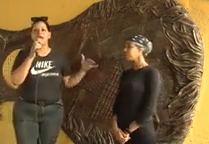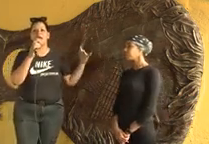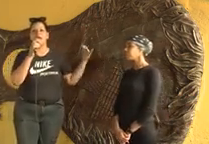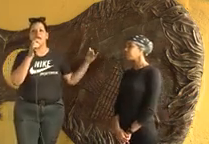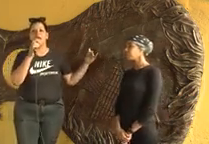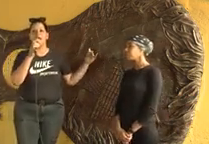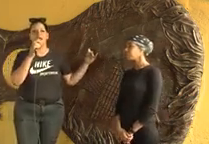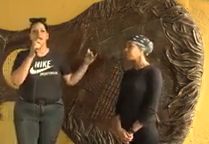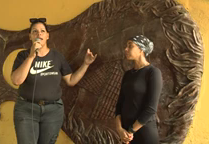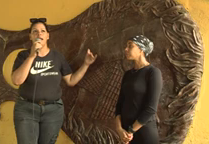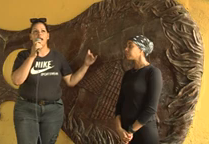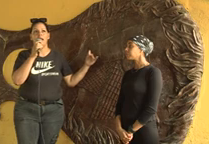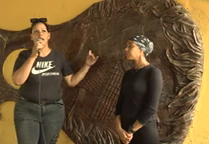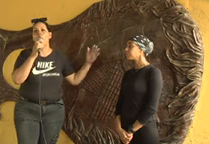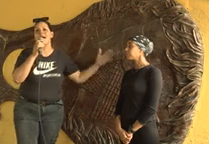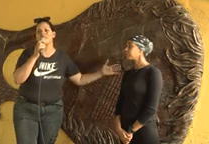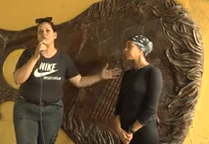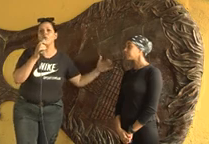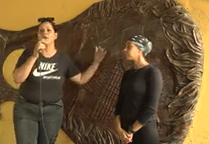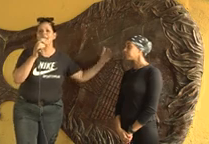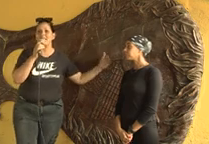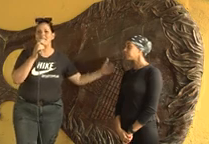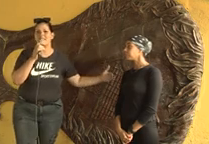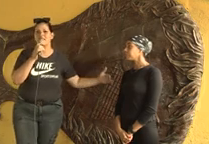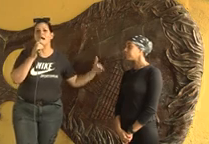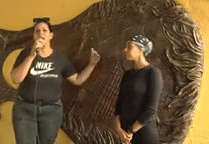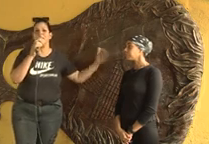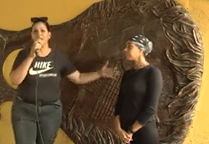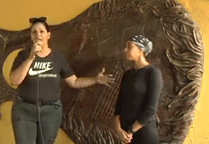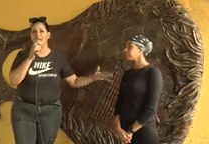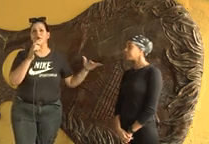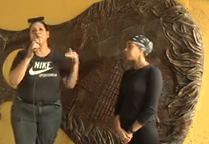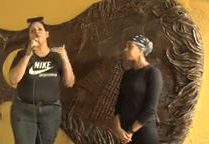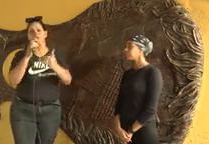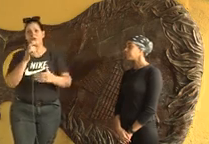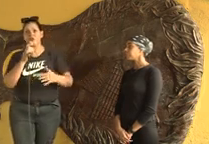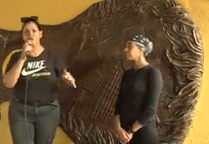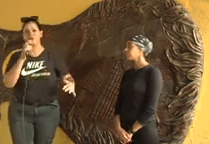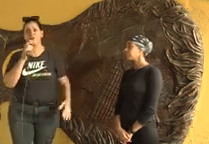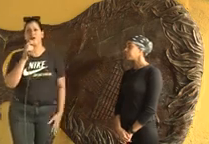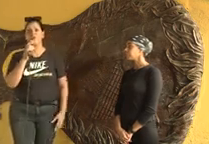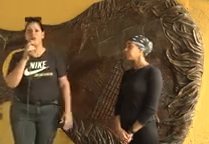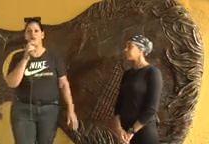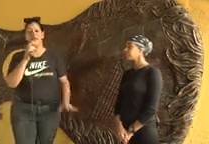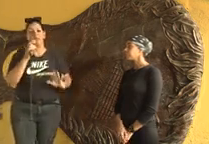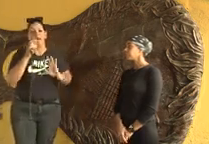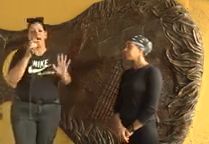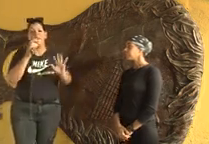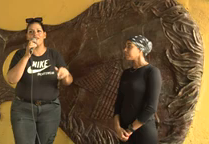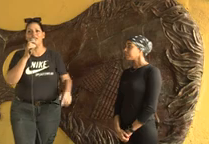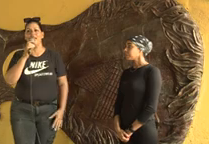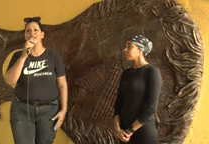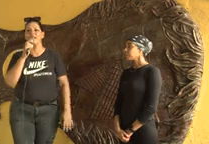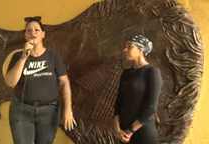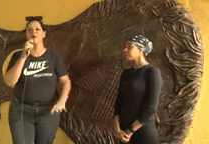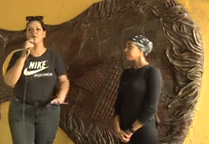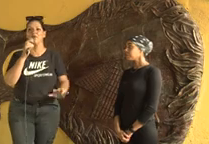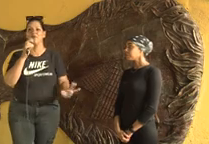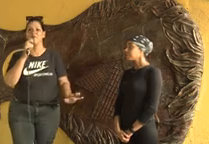lo básico, lo que ella necesita aprender para poder lograr sus resultados de trabajo. Y nada, feliz de estar un año y seis